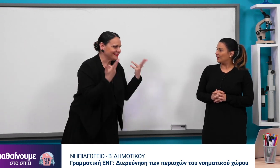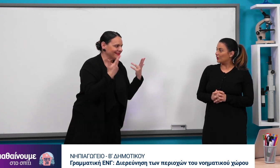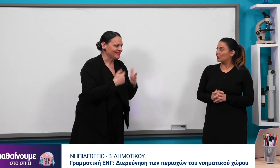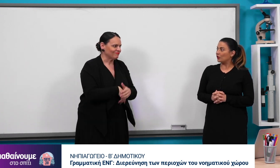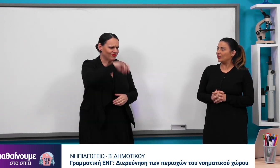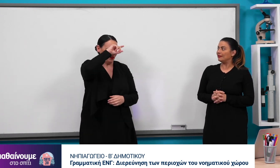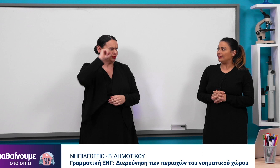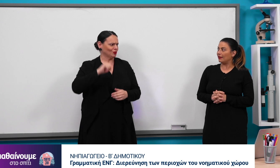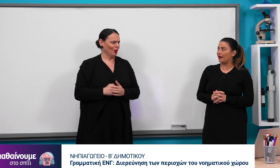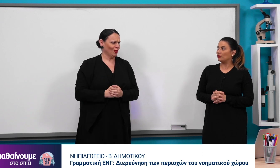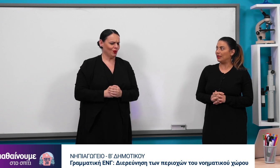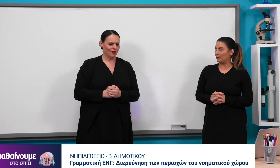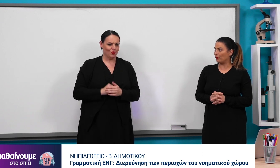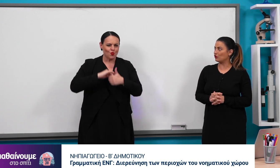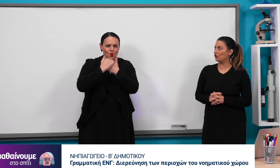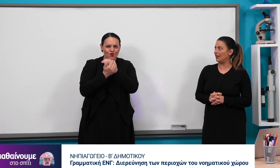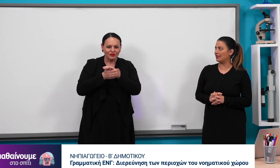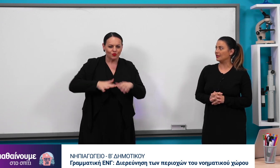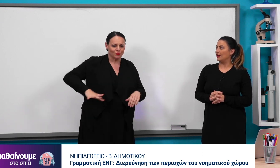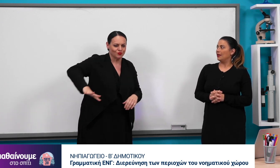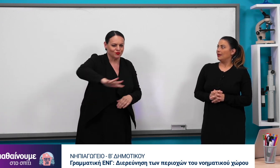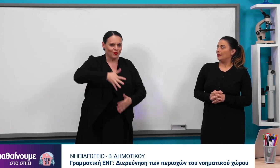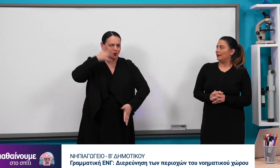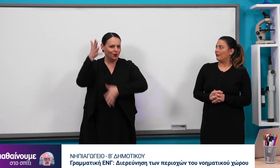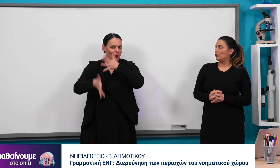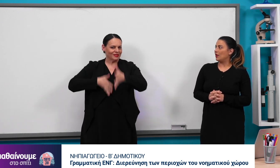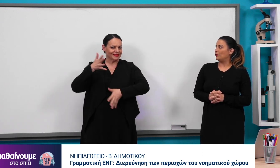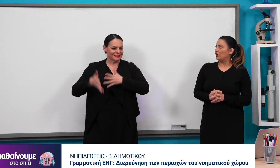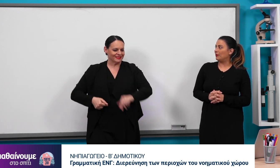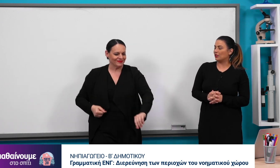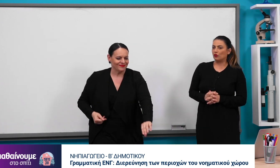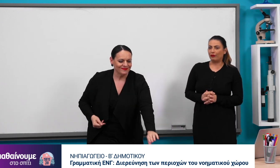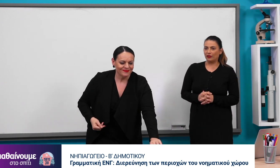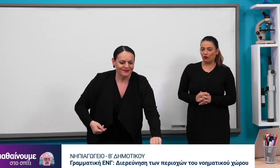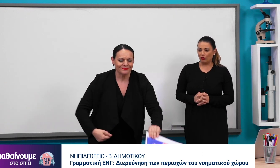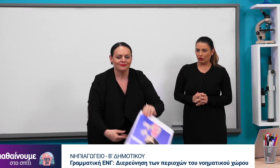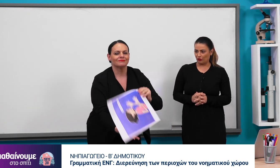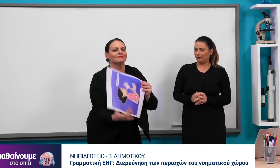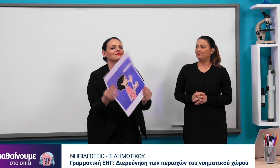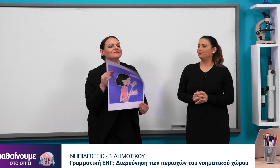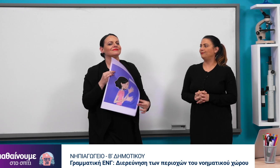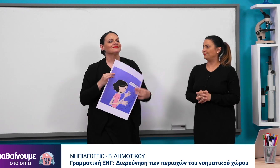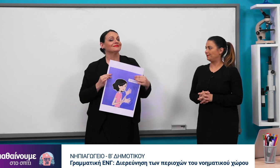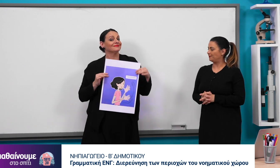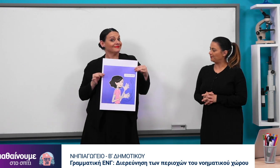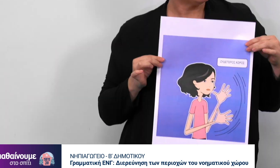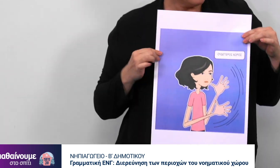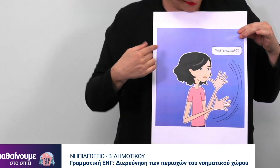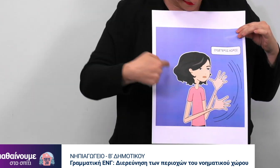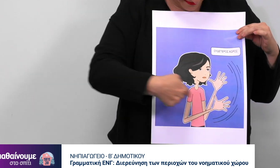Τώρα τι θα κάνουμε. Είναι πιο δύσκολο λες. Θα βρούμε νοήματα στον ουδέτερο χώρο. Να τη και